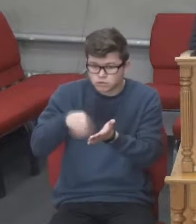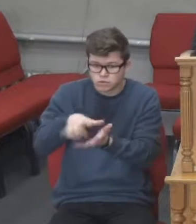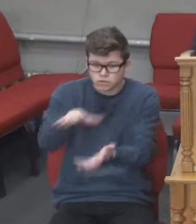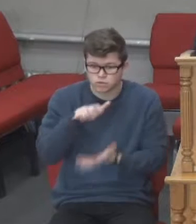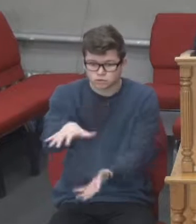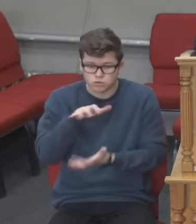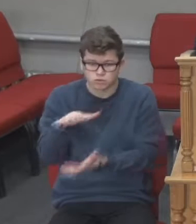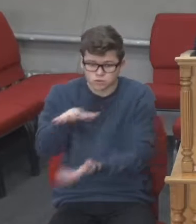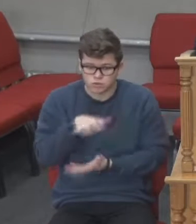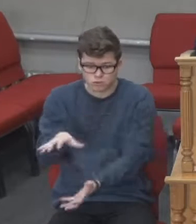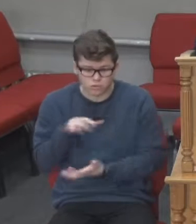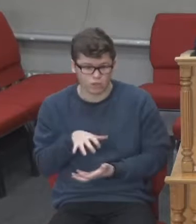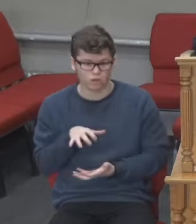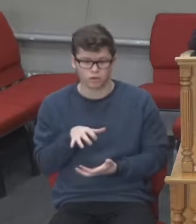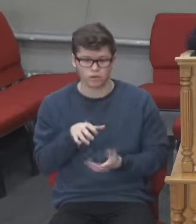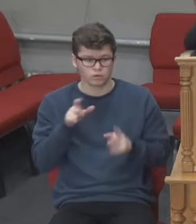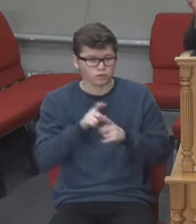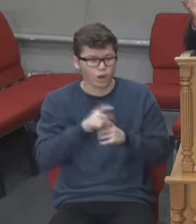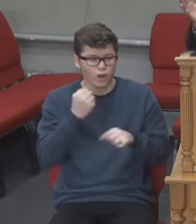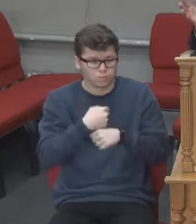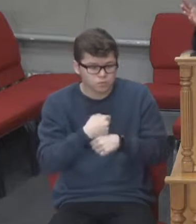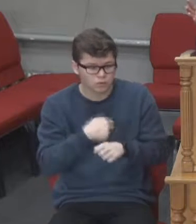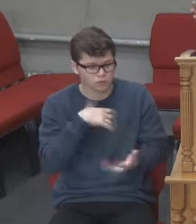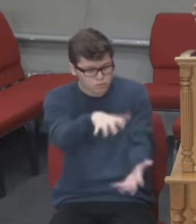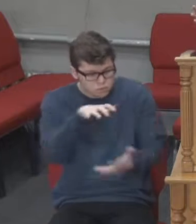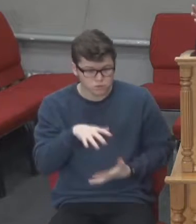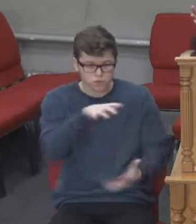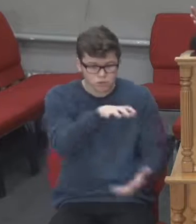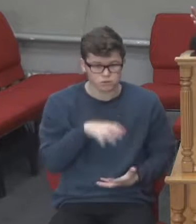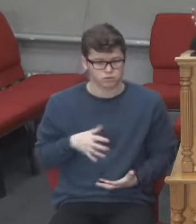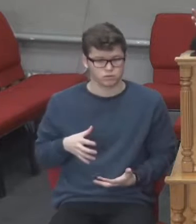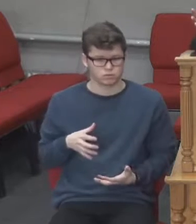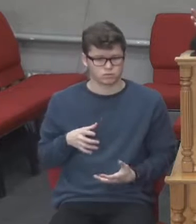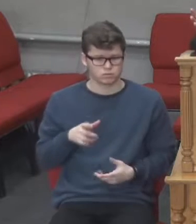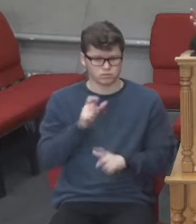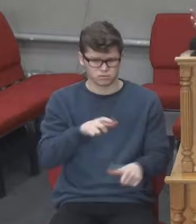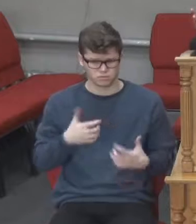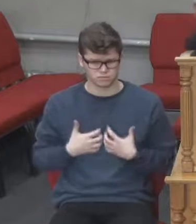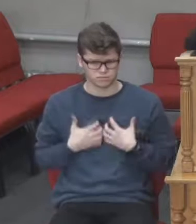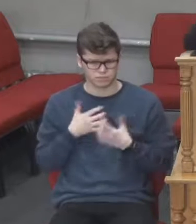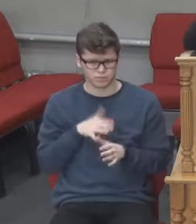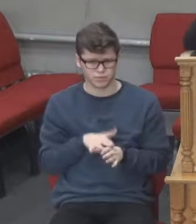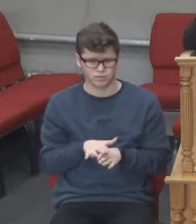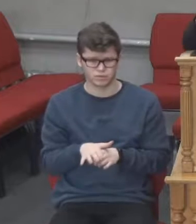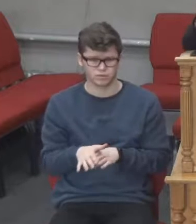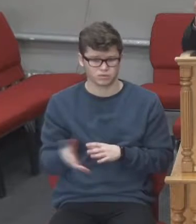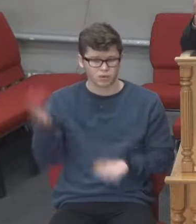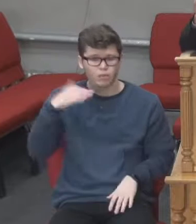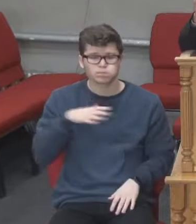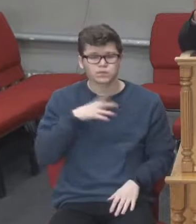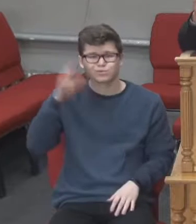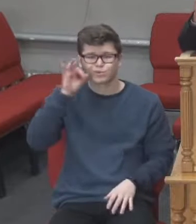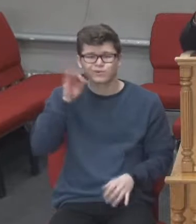супермаркетів. І такі випадки в цивілізованих країнах. Люди, які брали по одній, по дві